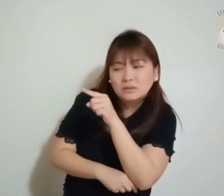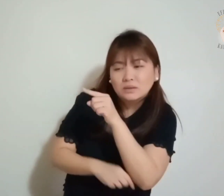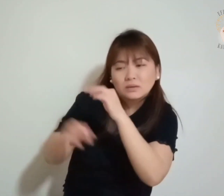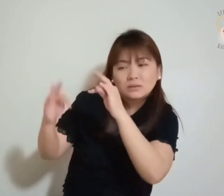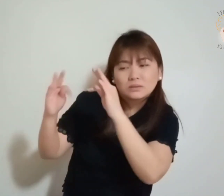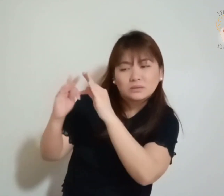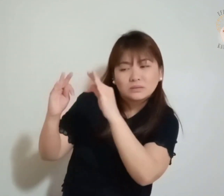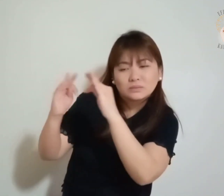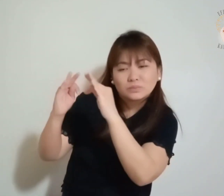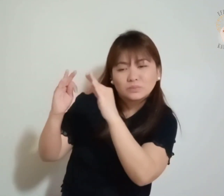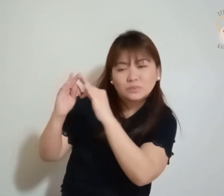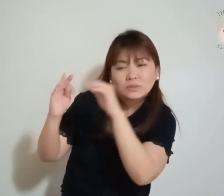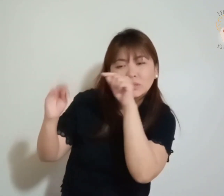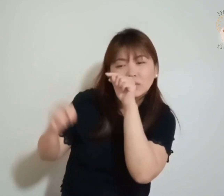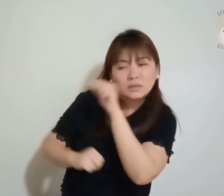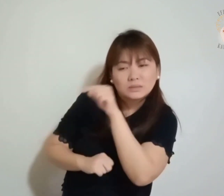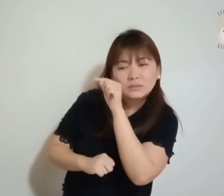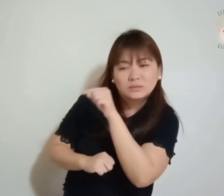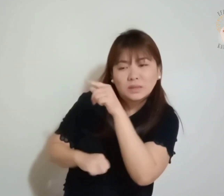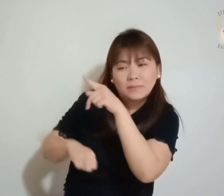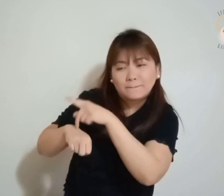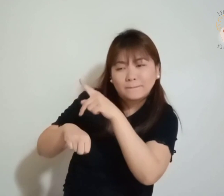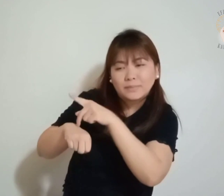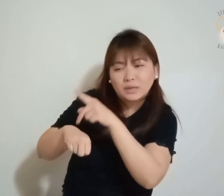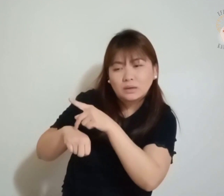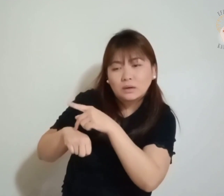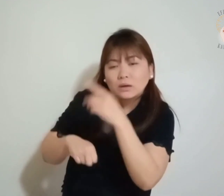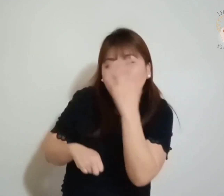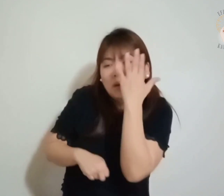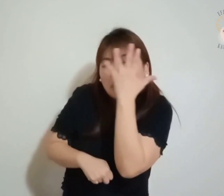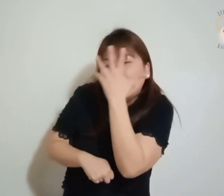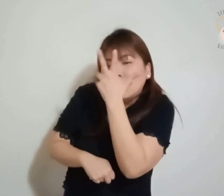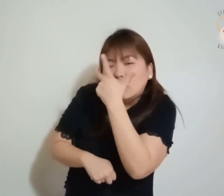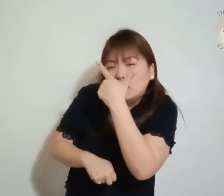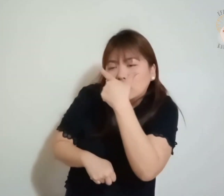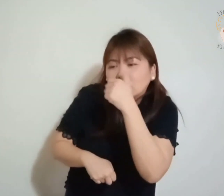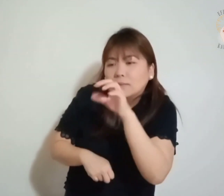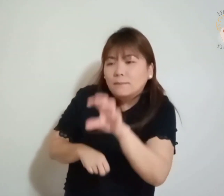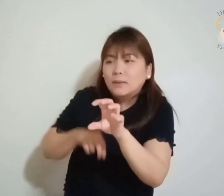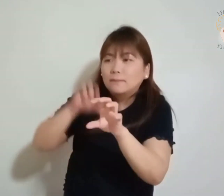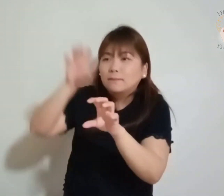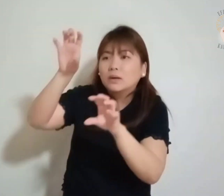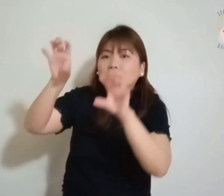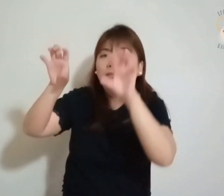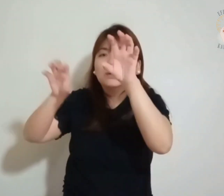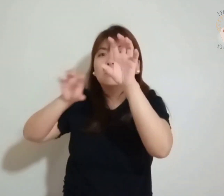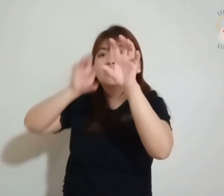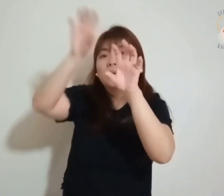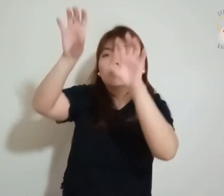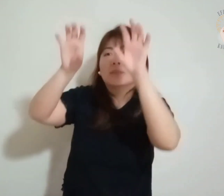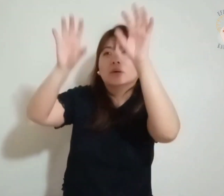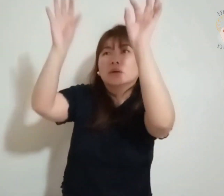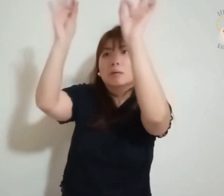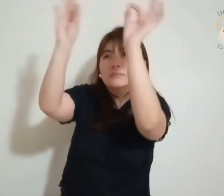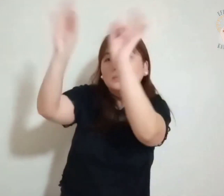do templo Que era enfeitado com belas pedras e